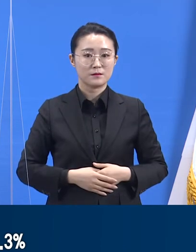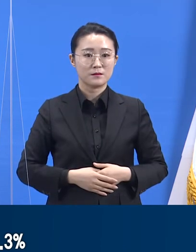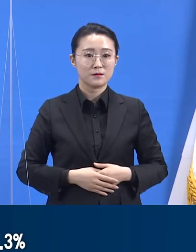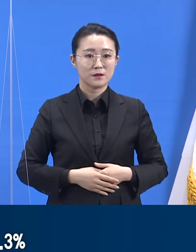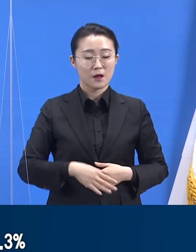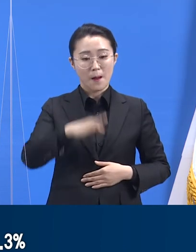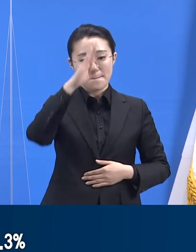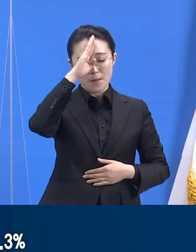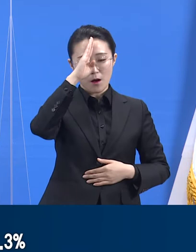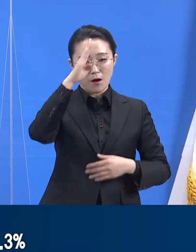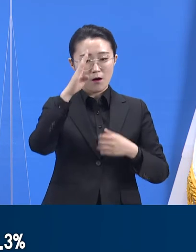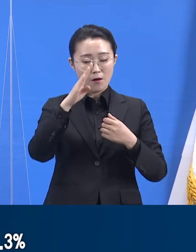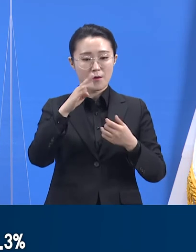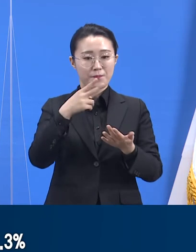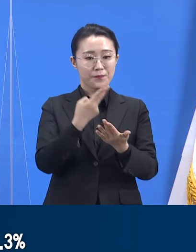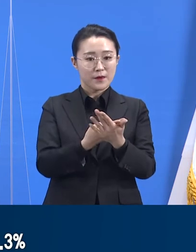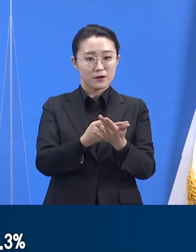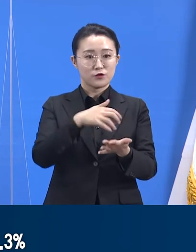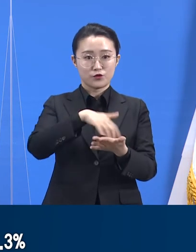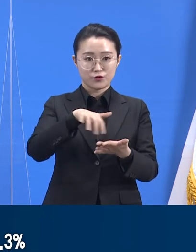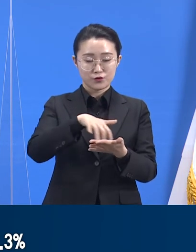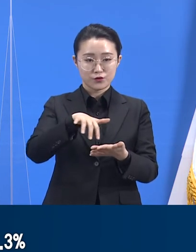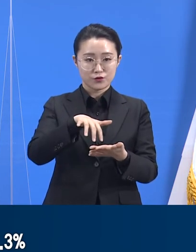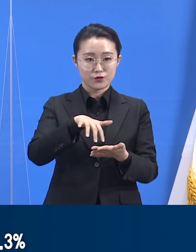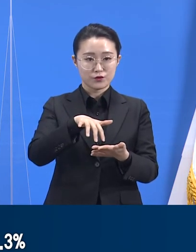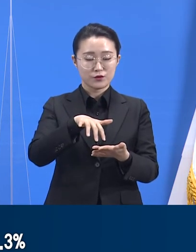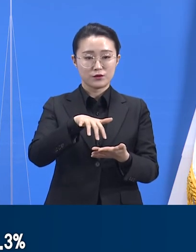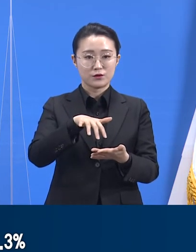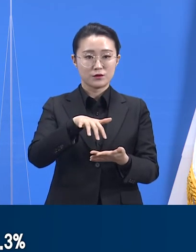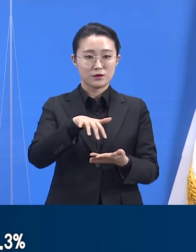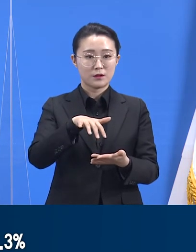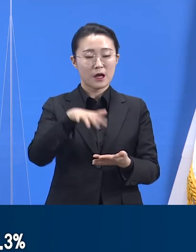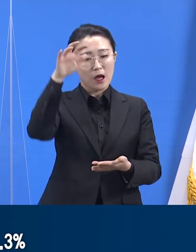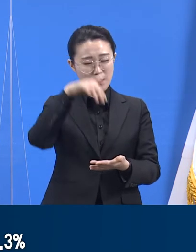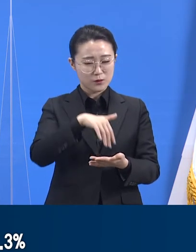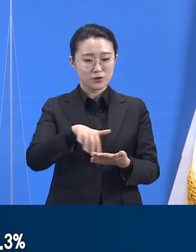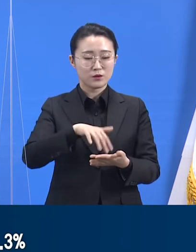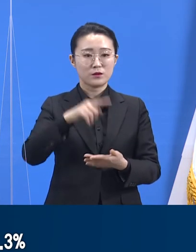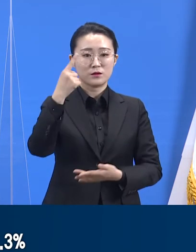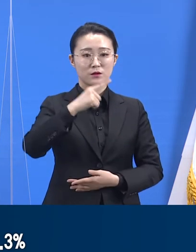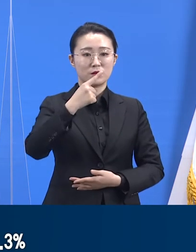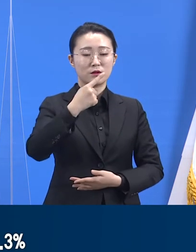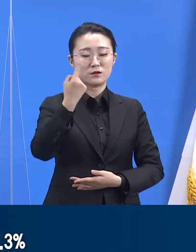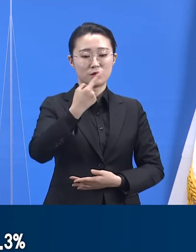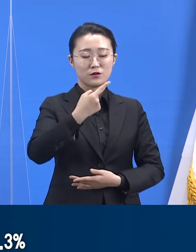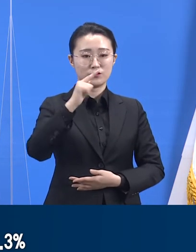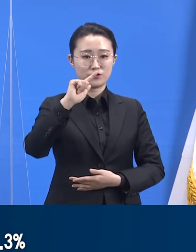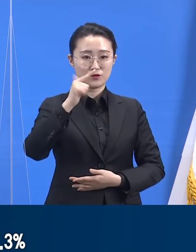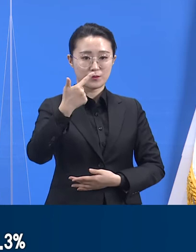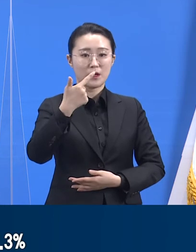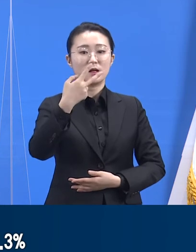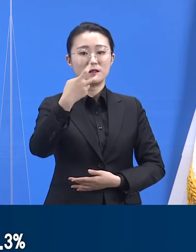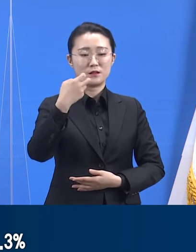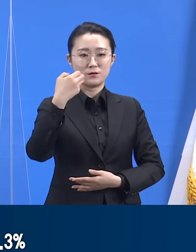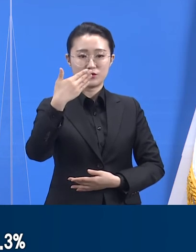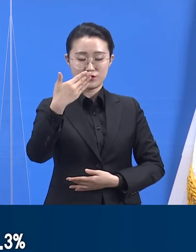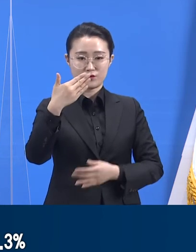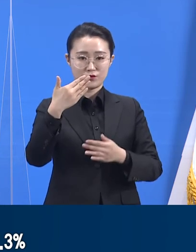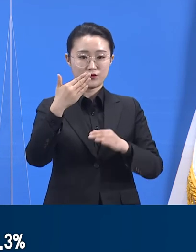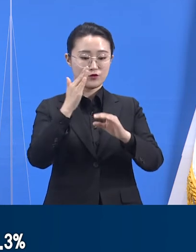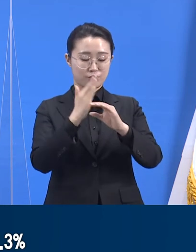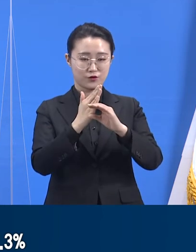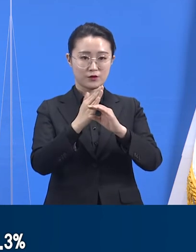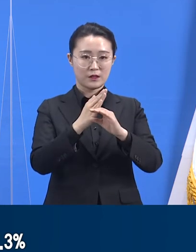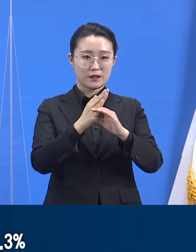병상을 합한 도내 의료기관 확보 병상은 총 1629개입니다. 현재 병상 가동률은